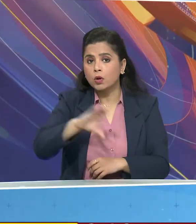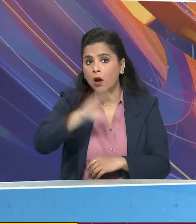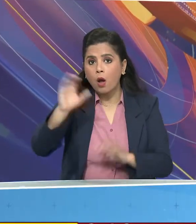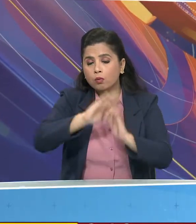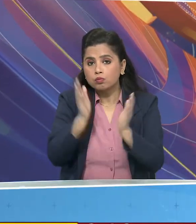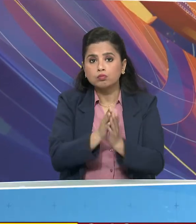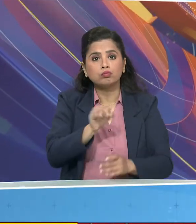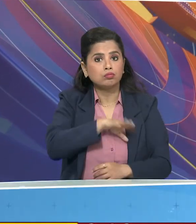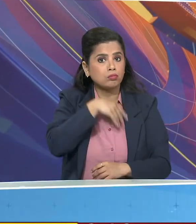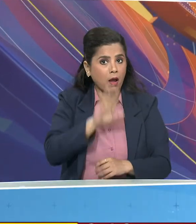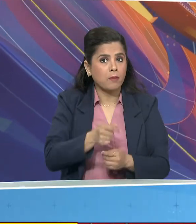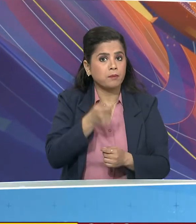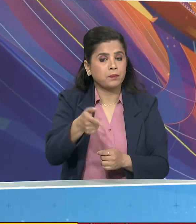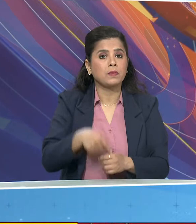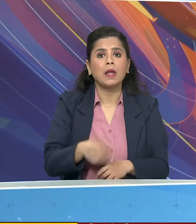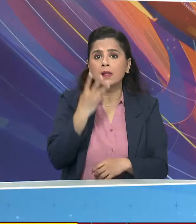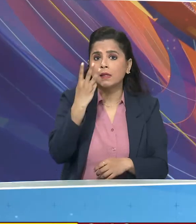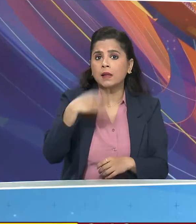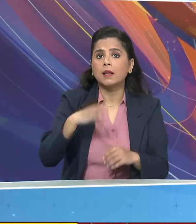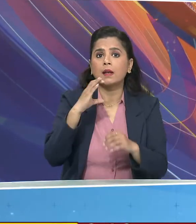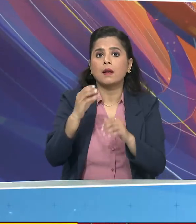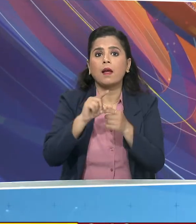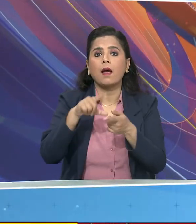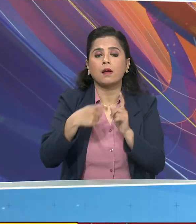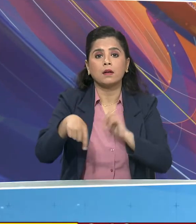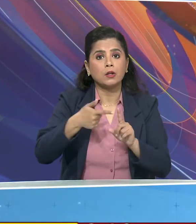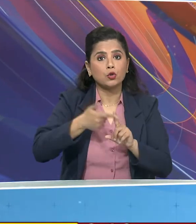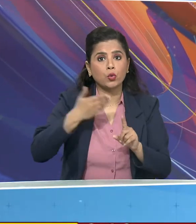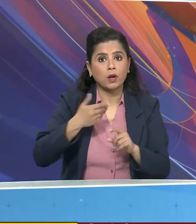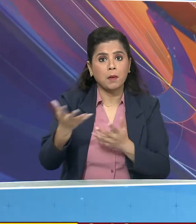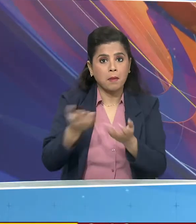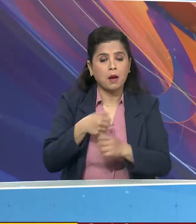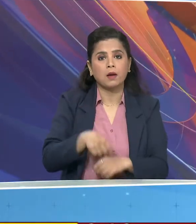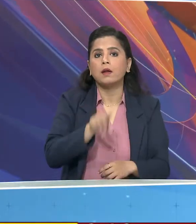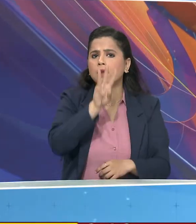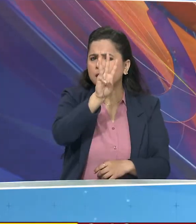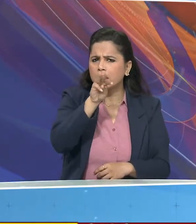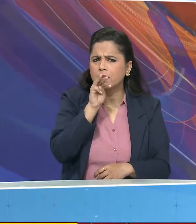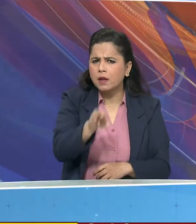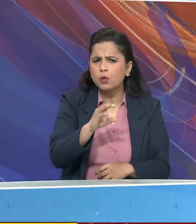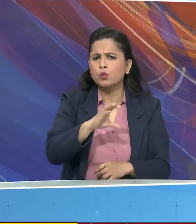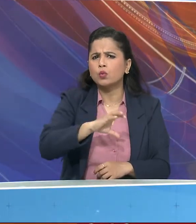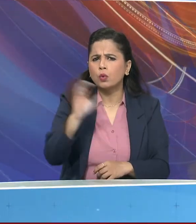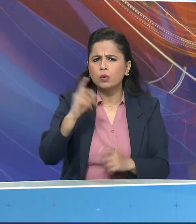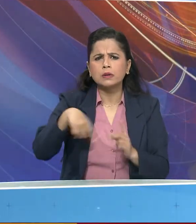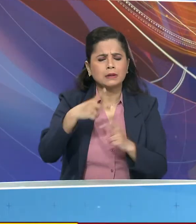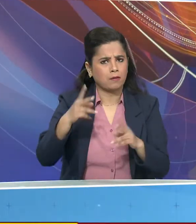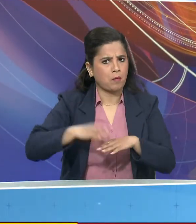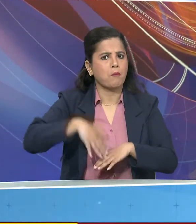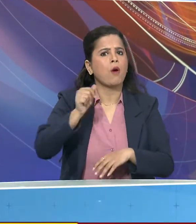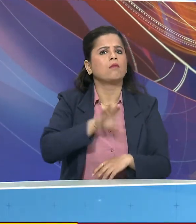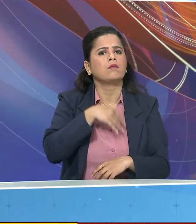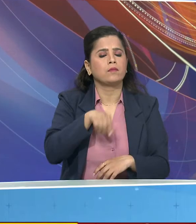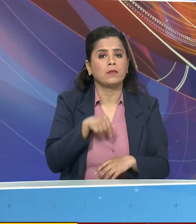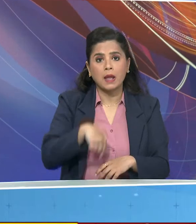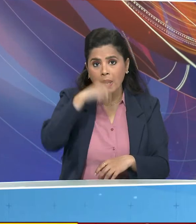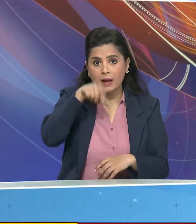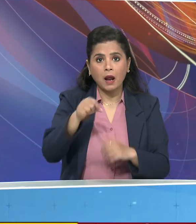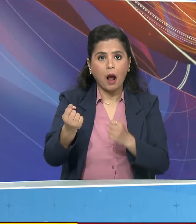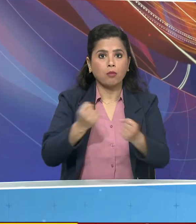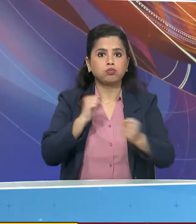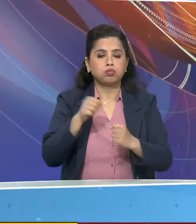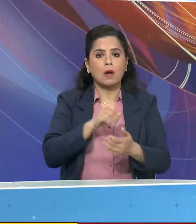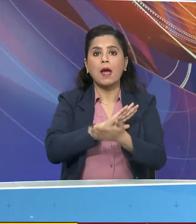तीन ने केडिट प्रशिक्षिक विमान की खरीद पर 3,100 करोड रुपे से अधिक की लागत आएगी बारतिय वायोसेना में HTT,